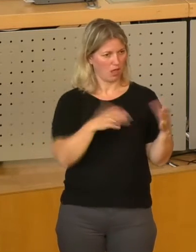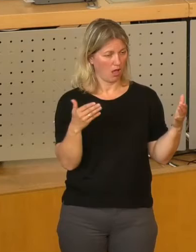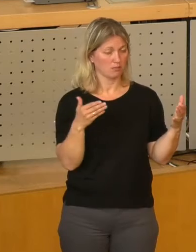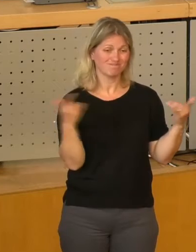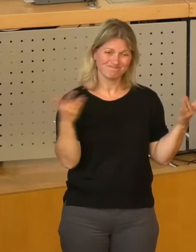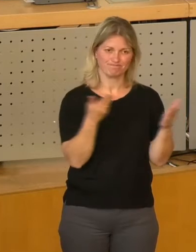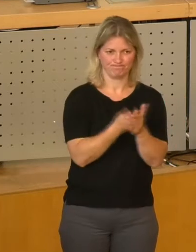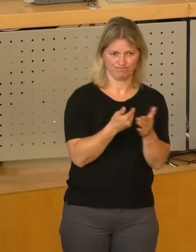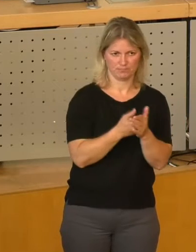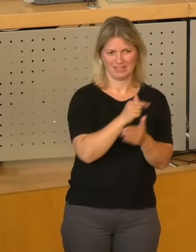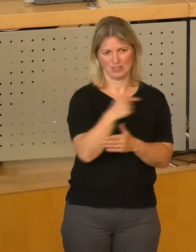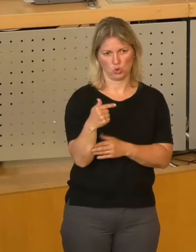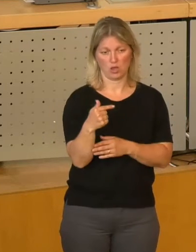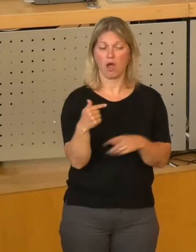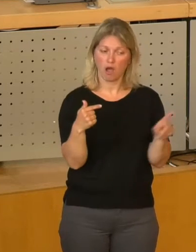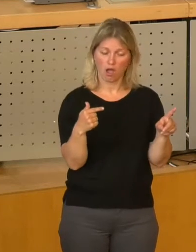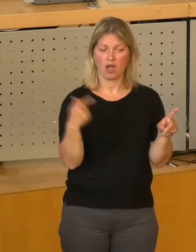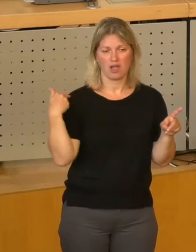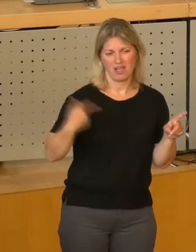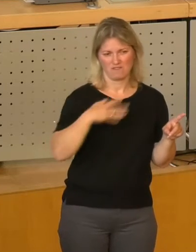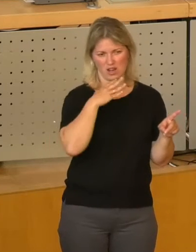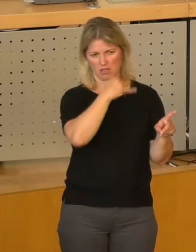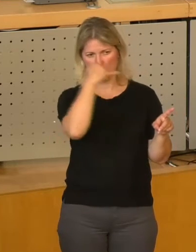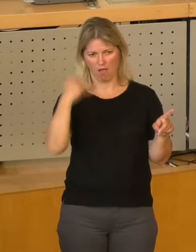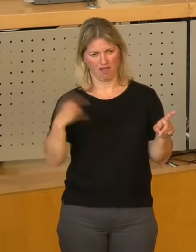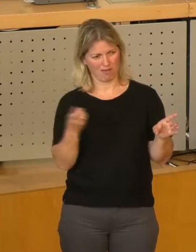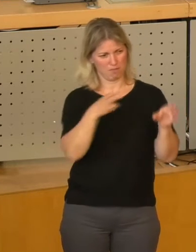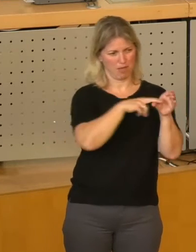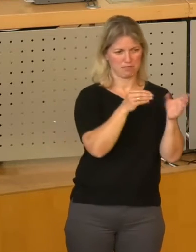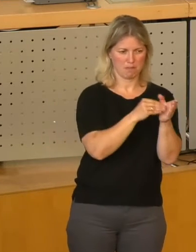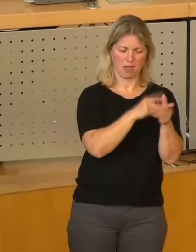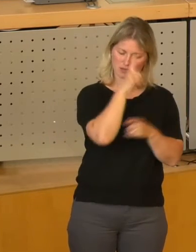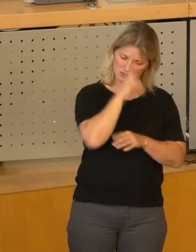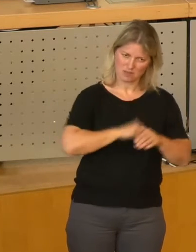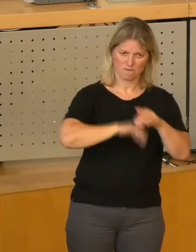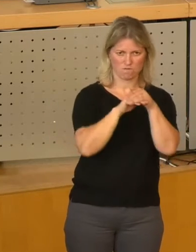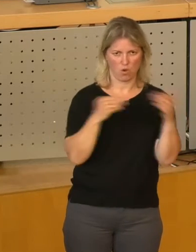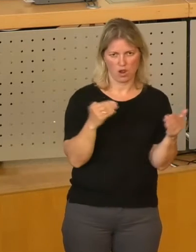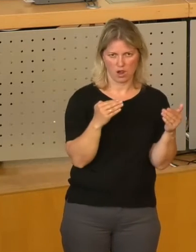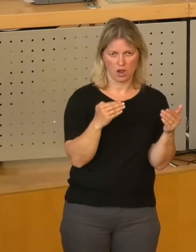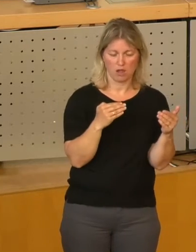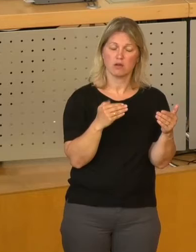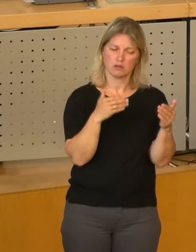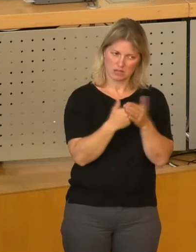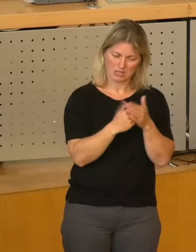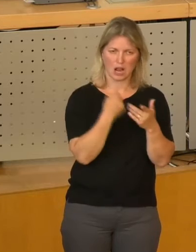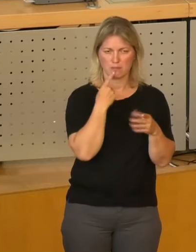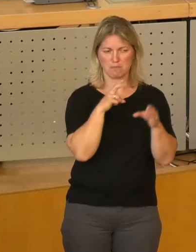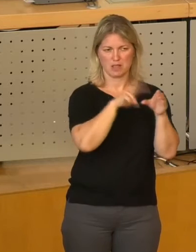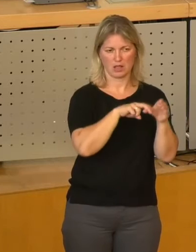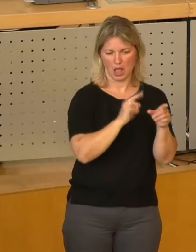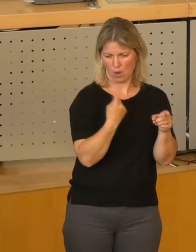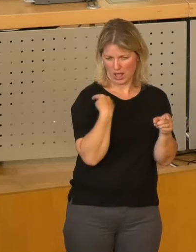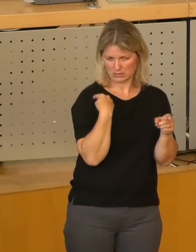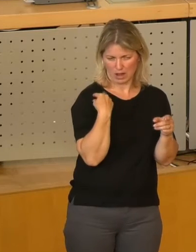warum auch die Tüger-Beteiligung über viele Jahre sinnvoll war und warum es auch sinnvoll gewesen ist, diese Beteiligung zum Beispiel beim letzten